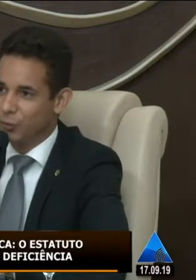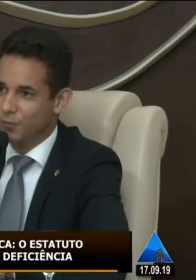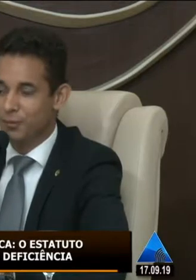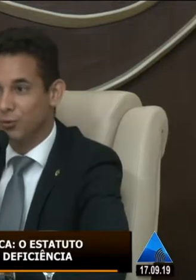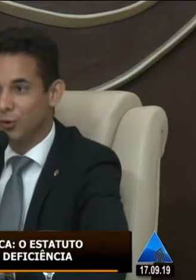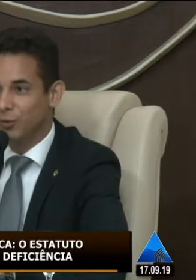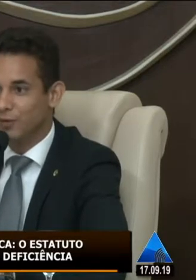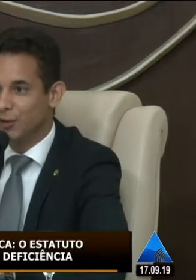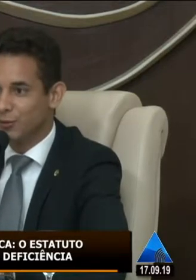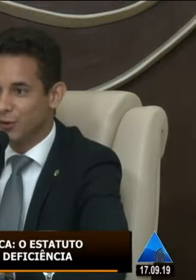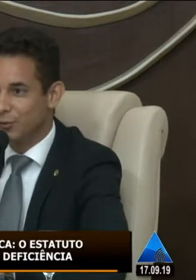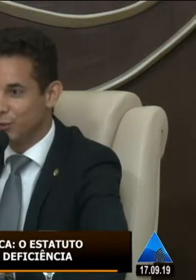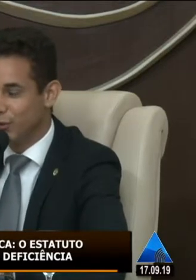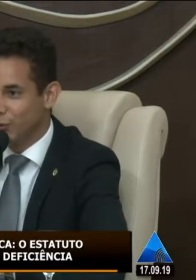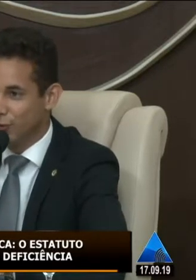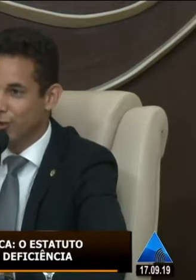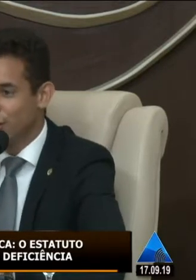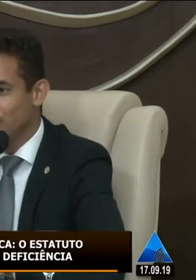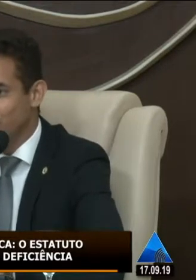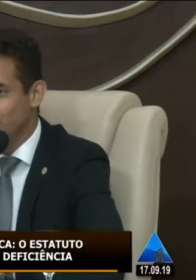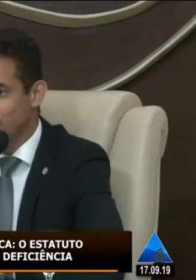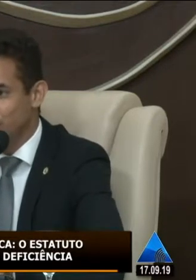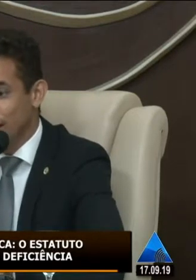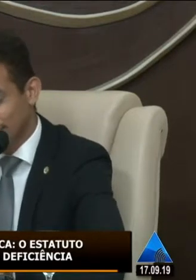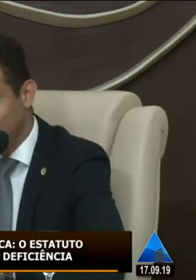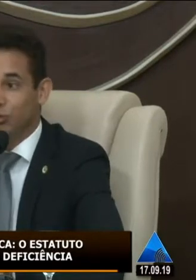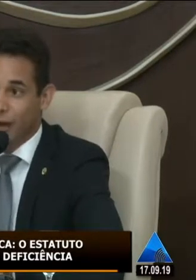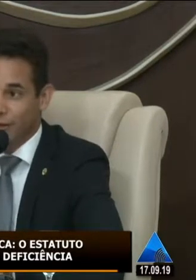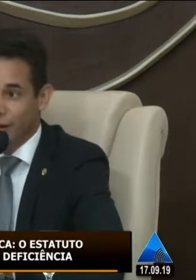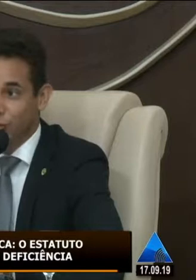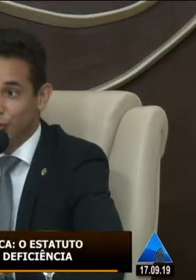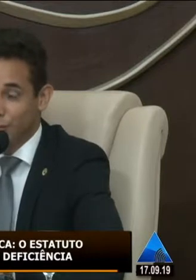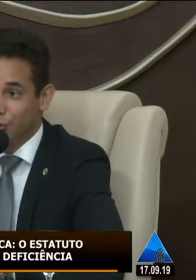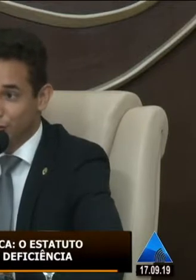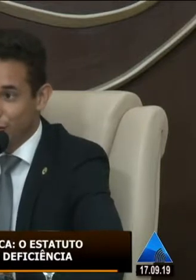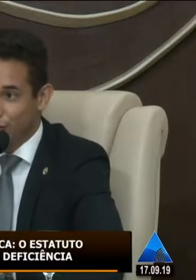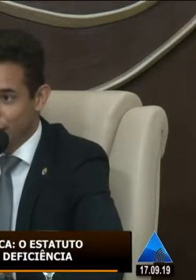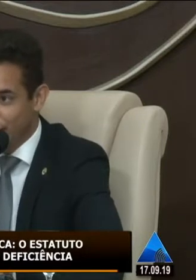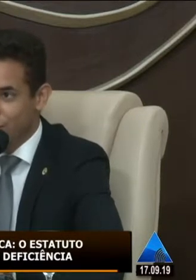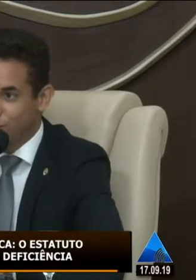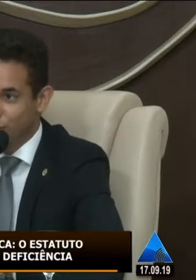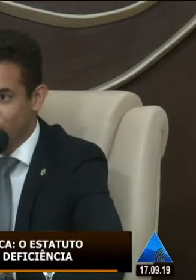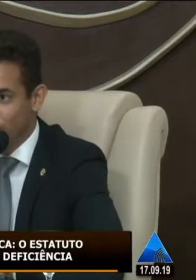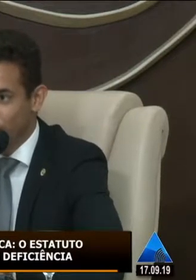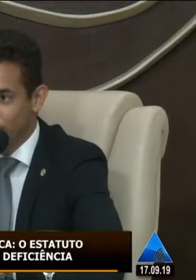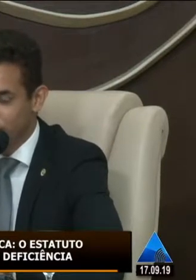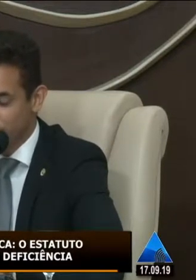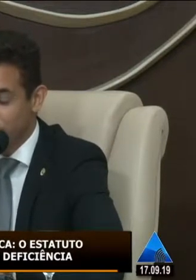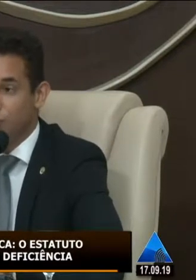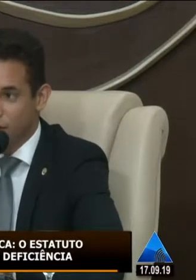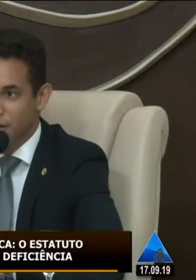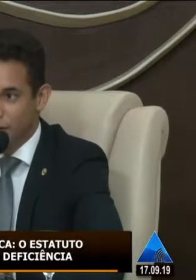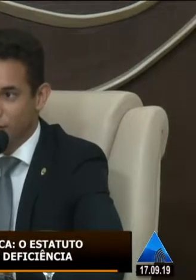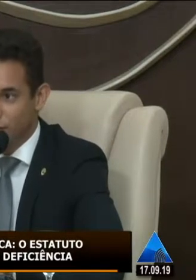vereador Mossoró não está satisfeito com os políticos que nós talvez quiserem lá há tantos tempos que deixaram chegar a essa situação caótica